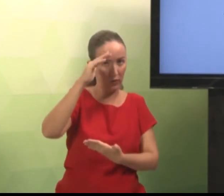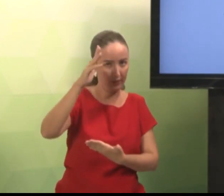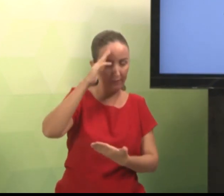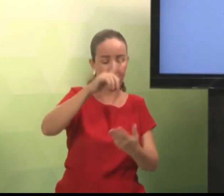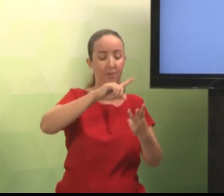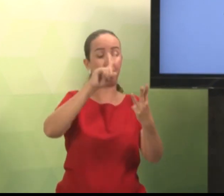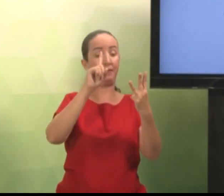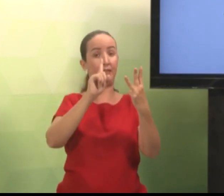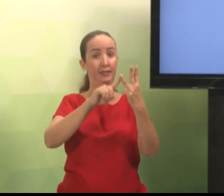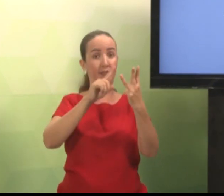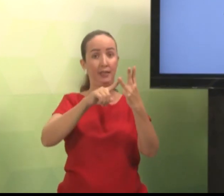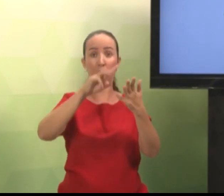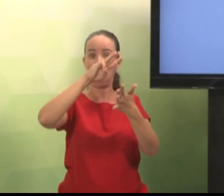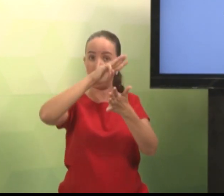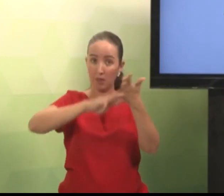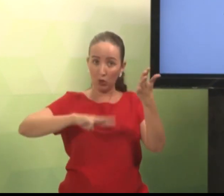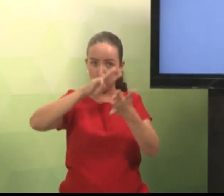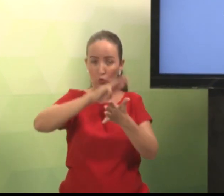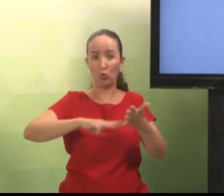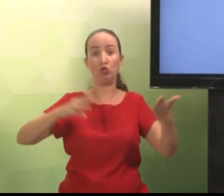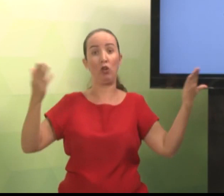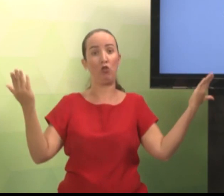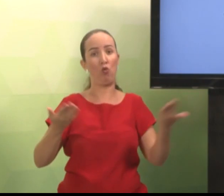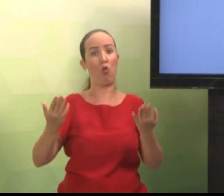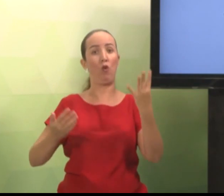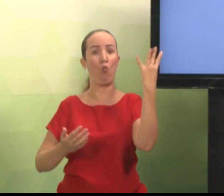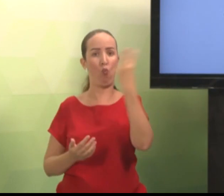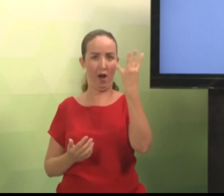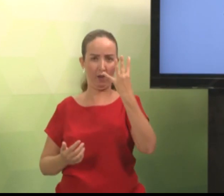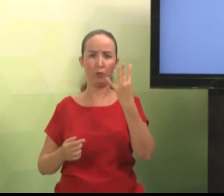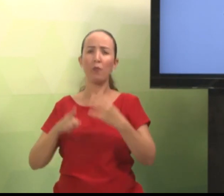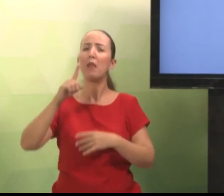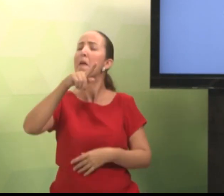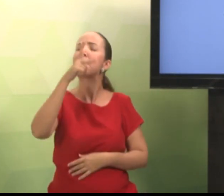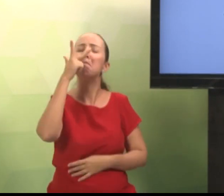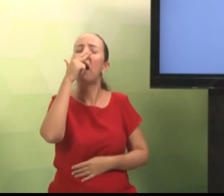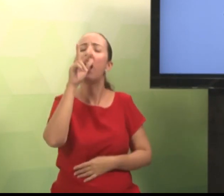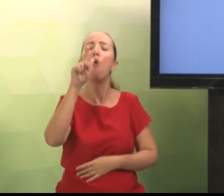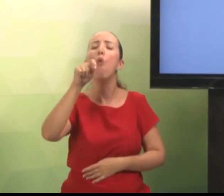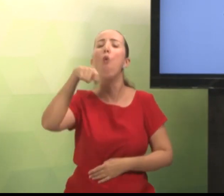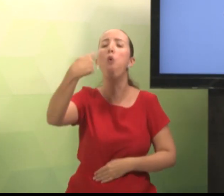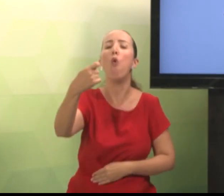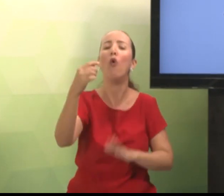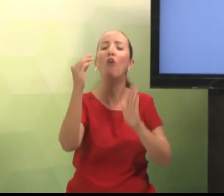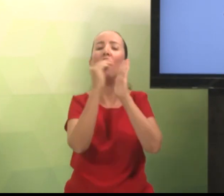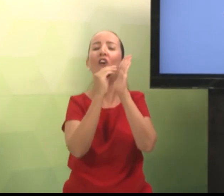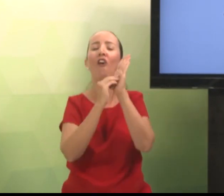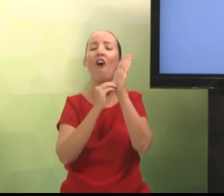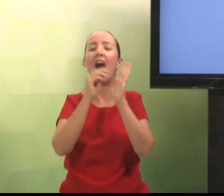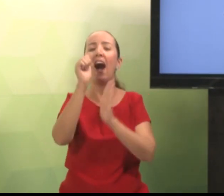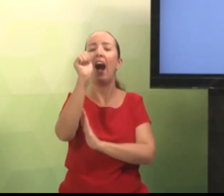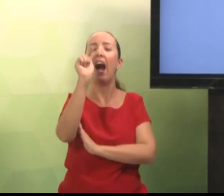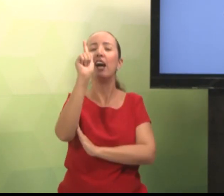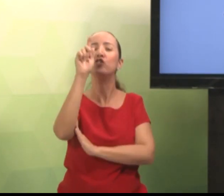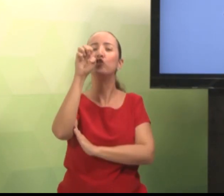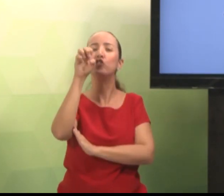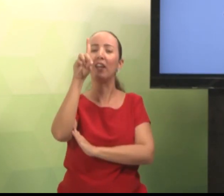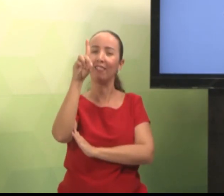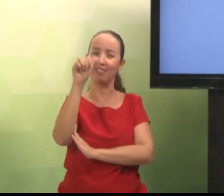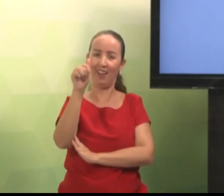já foi desenvolvido o referencial teórico. Terceiro, a metodologia. E o quarto, o cronograma.